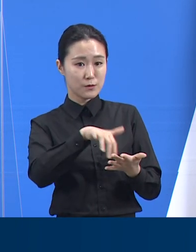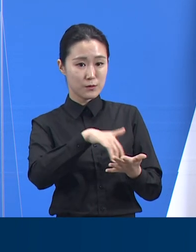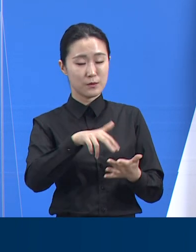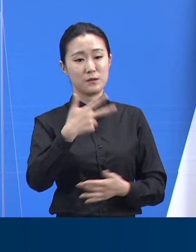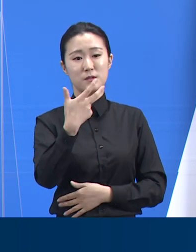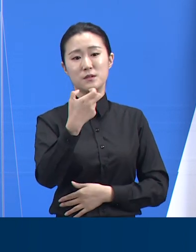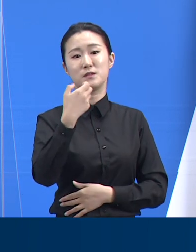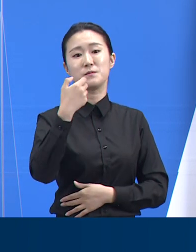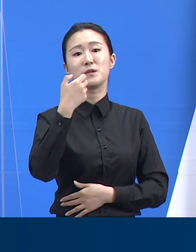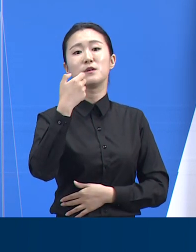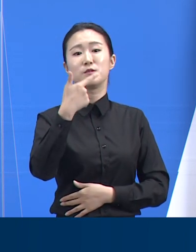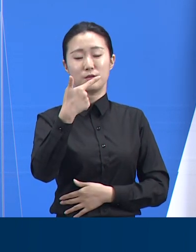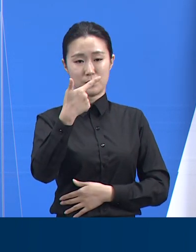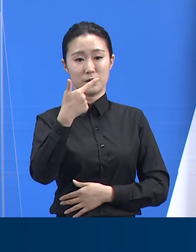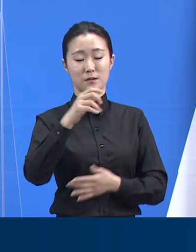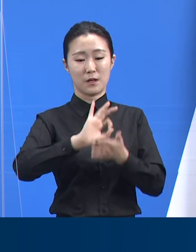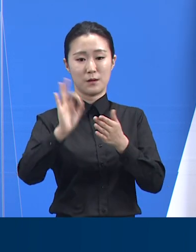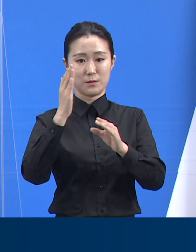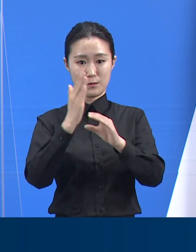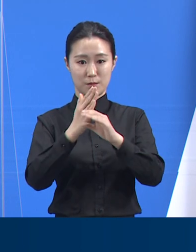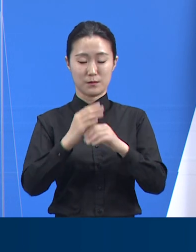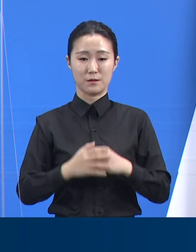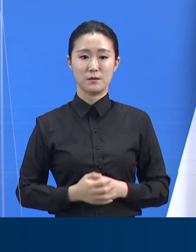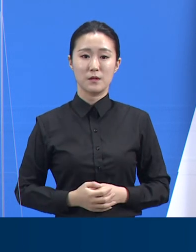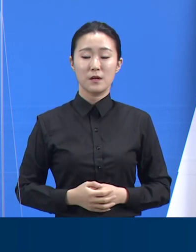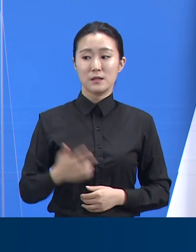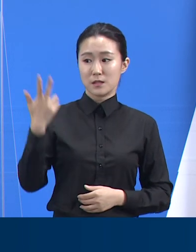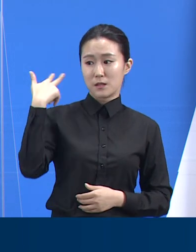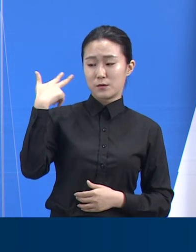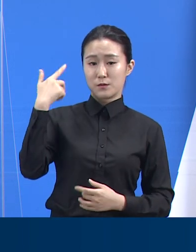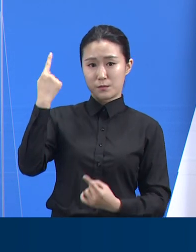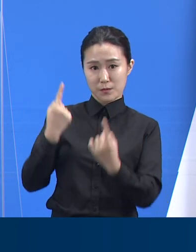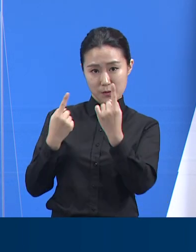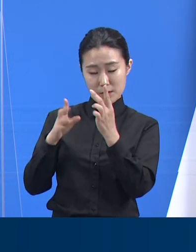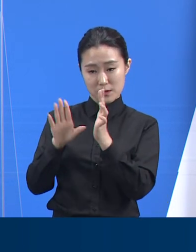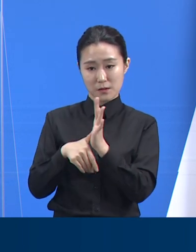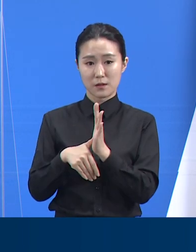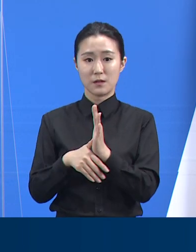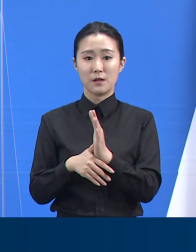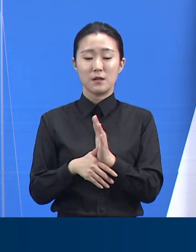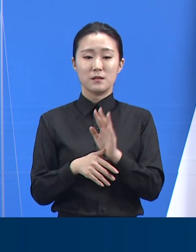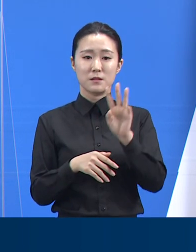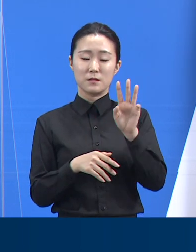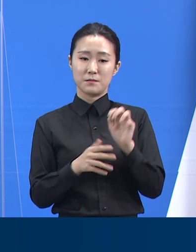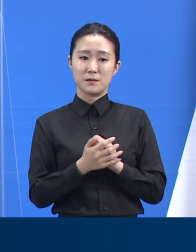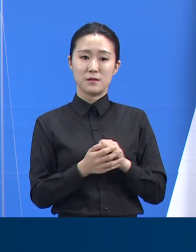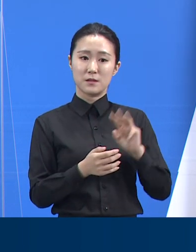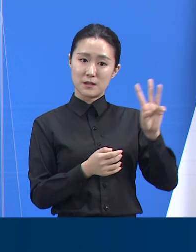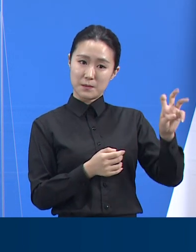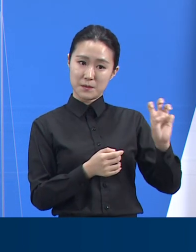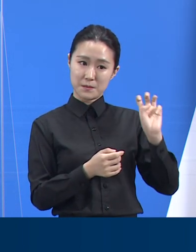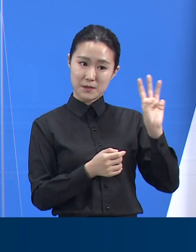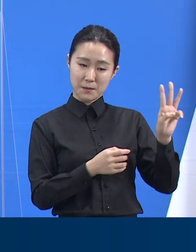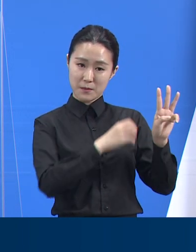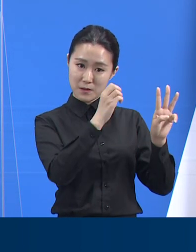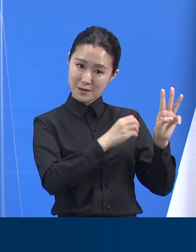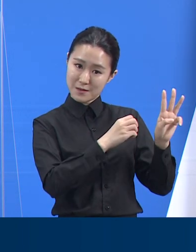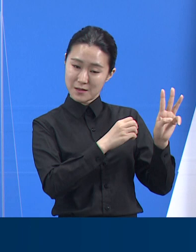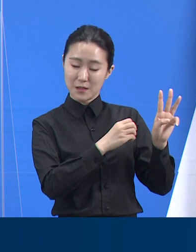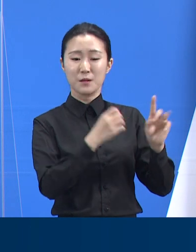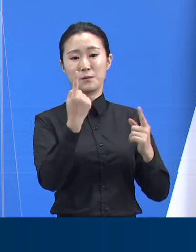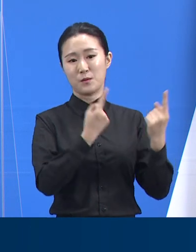%입니다. 일주일 전인 6월 28일 20시 기준 38.8% 가동률 대비 2.8% 증가했습니다.